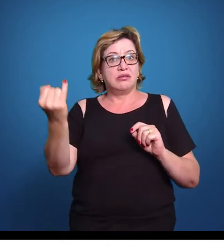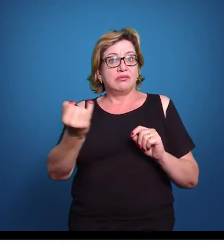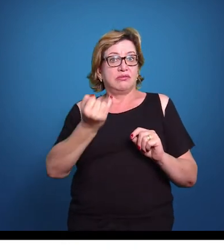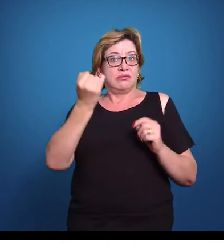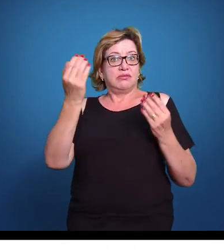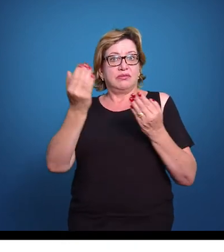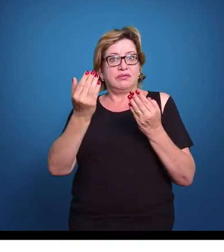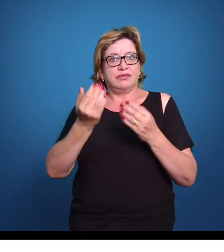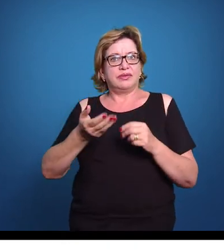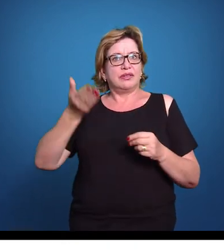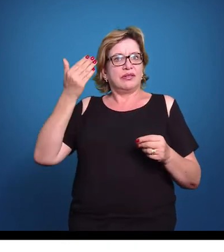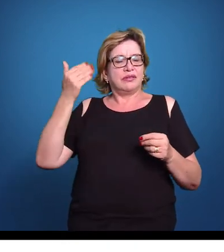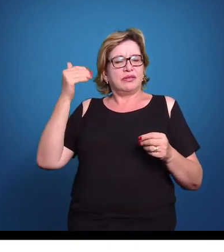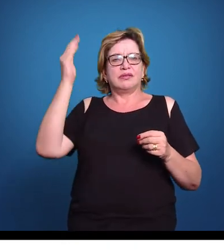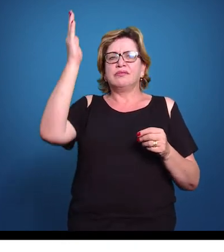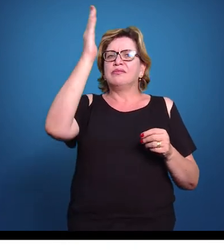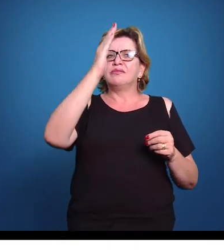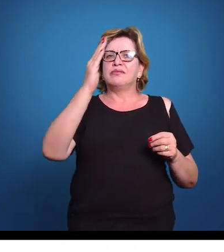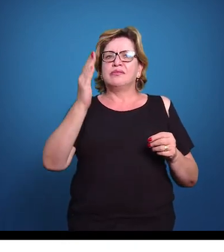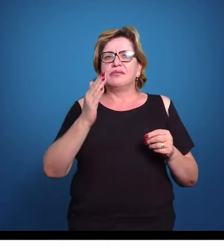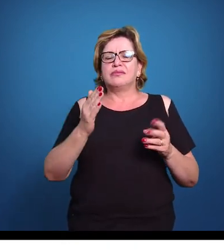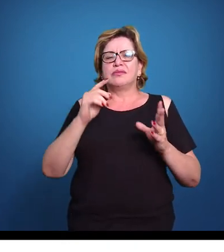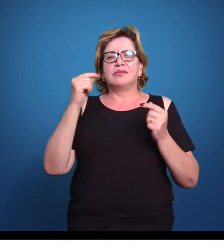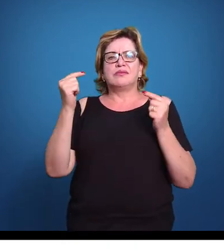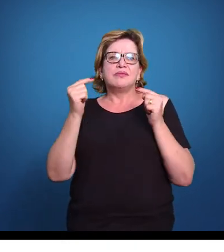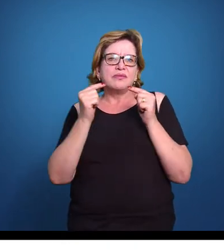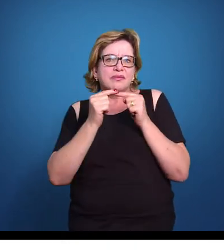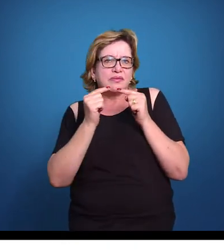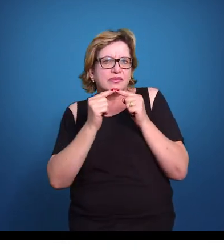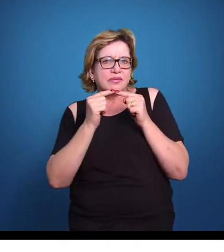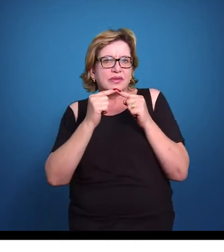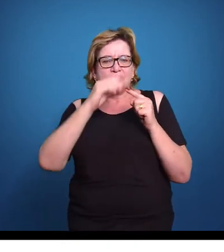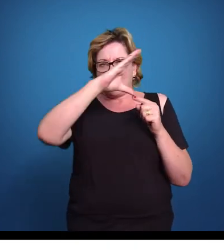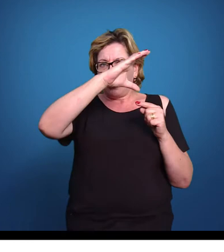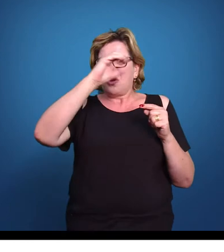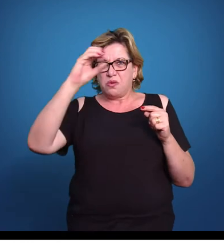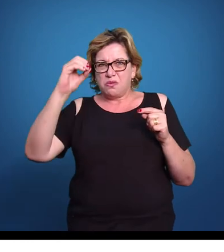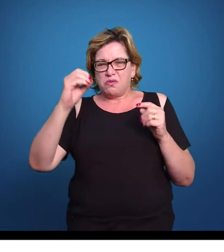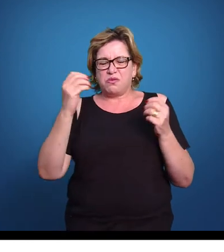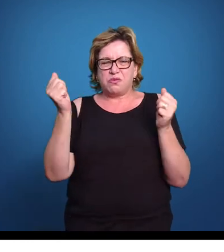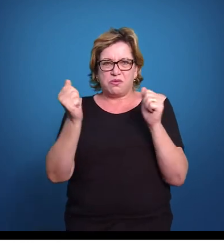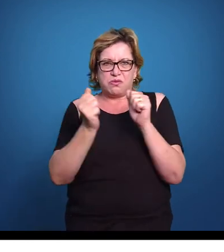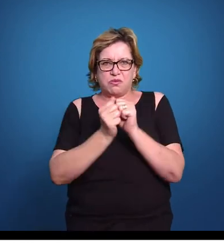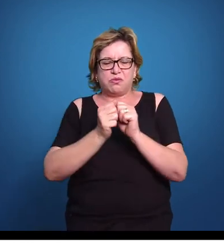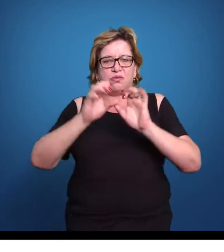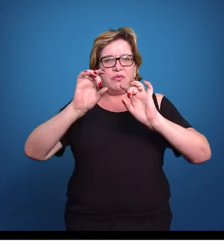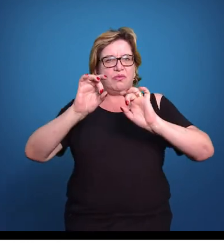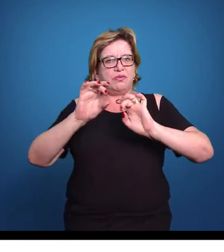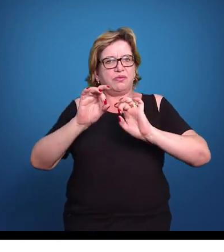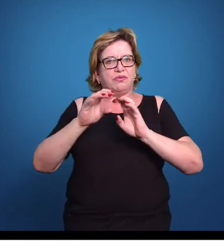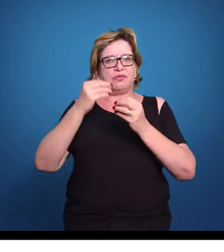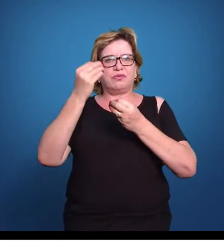que se baseava muito, ou ficava muito concentrada no